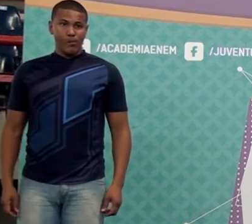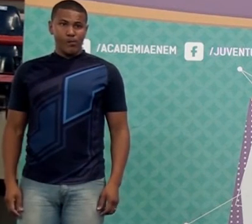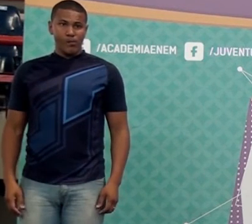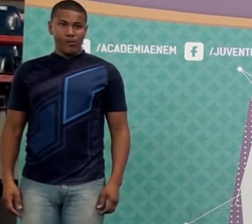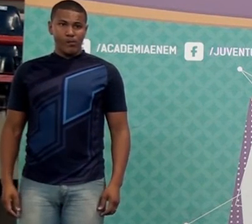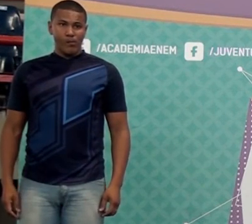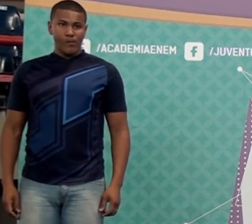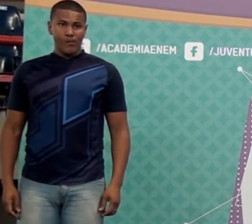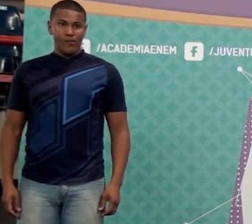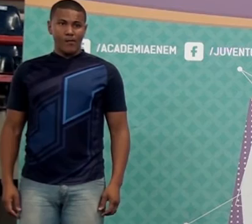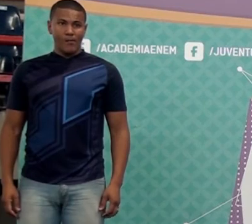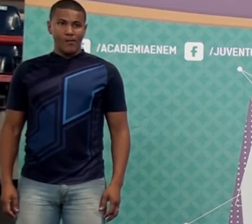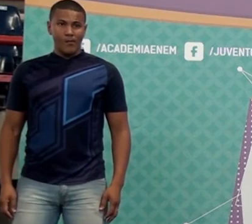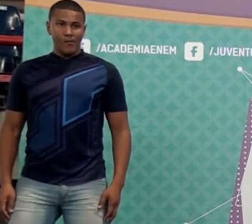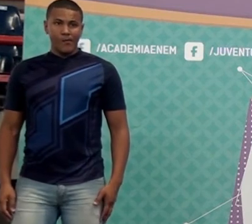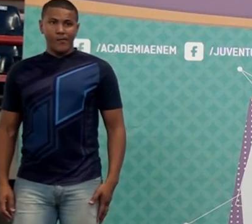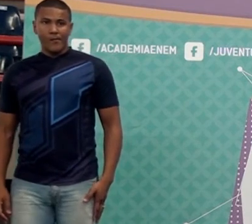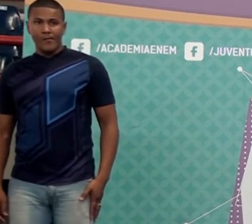Consumidor.